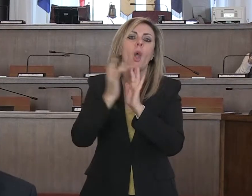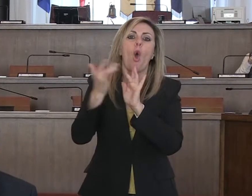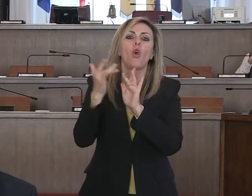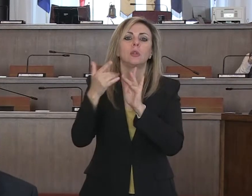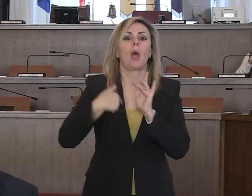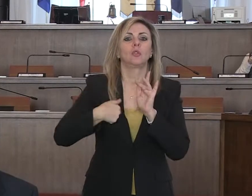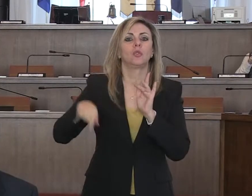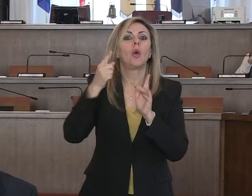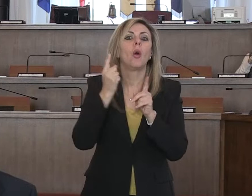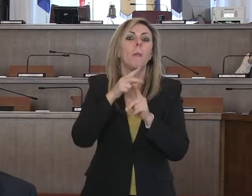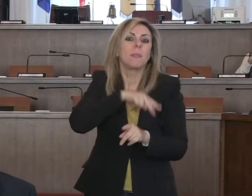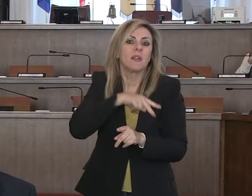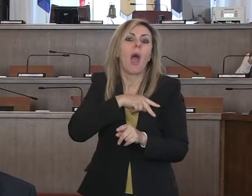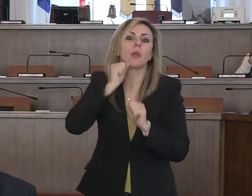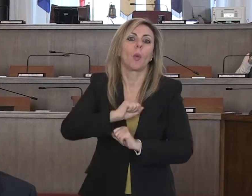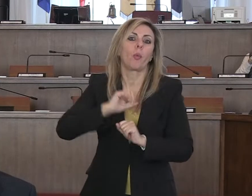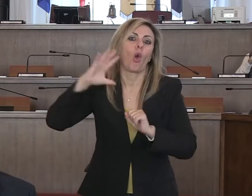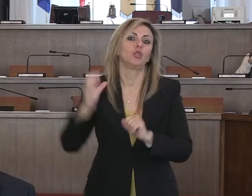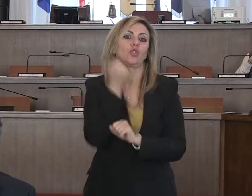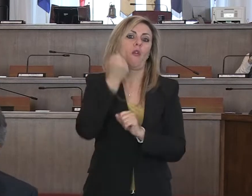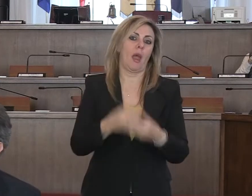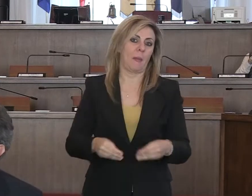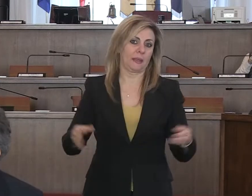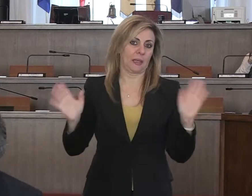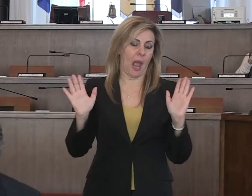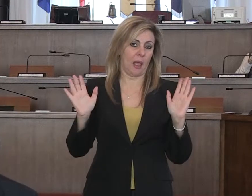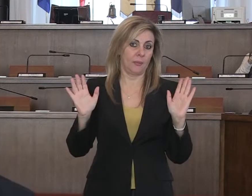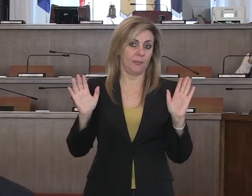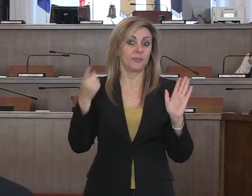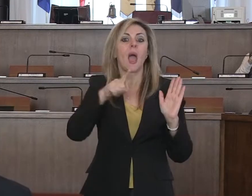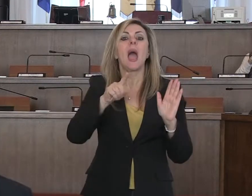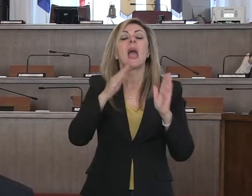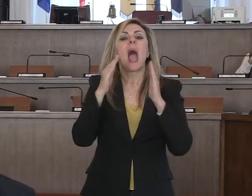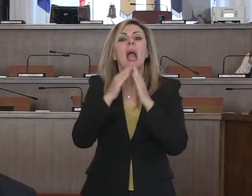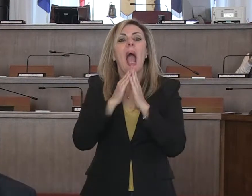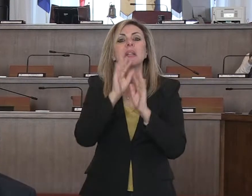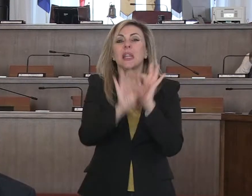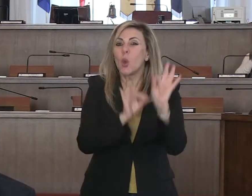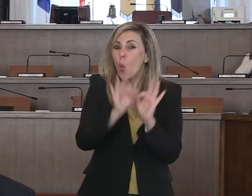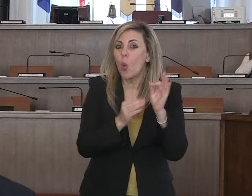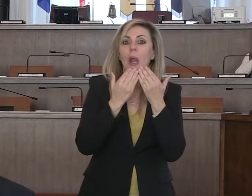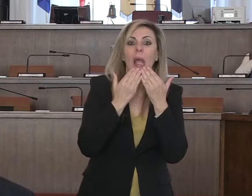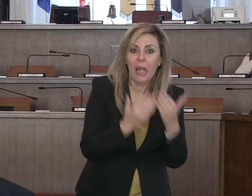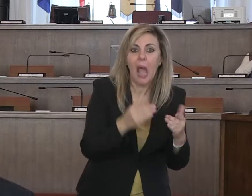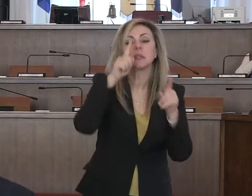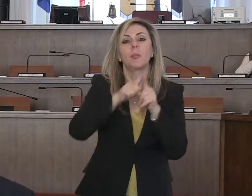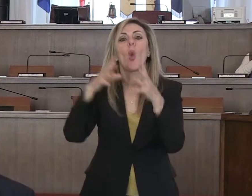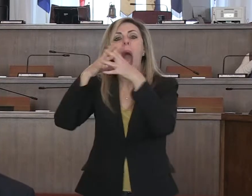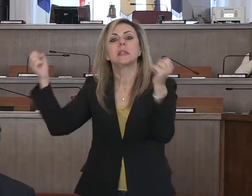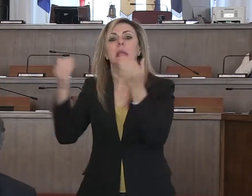private possiamo riuscire più facilmente ad avere. Insieme alle cliniche che ho ringraziato, voglio ringraziare anche le industrie